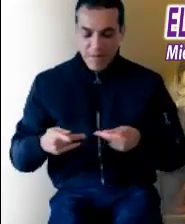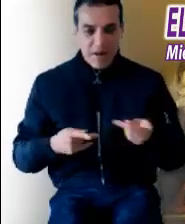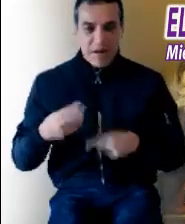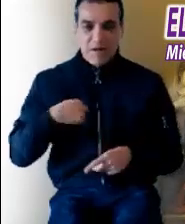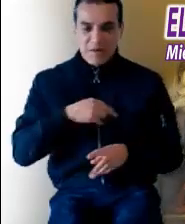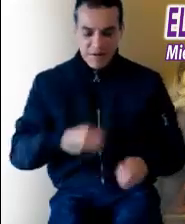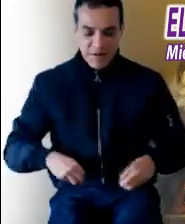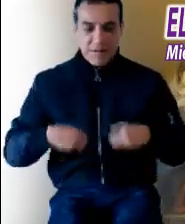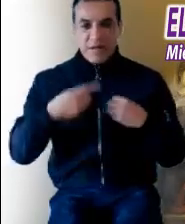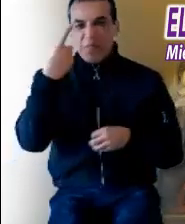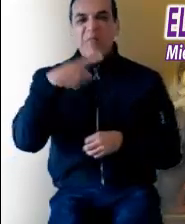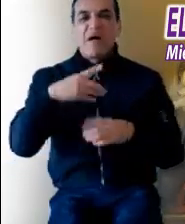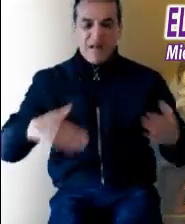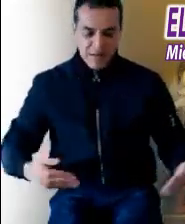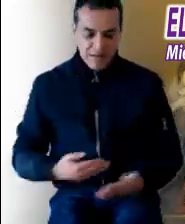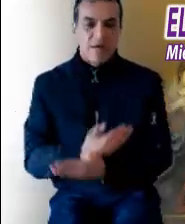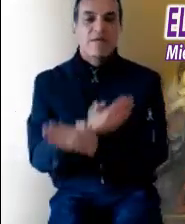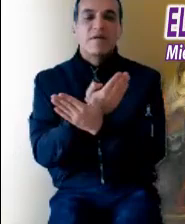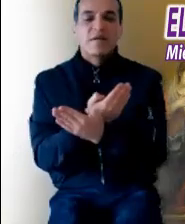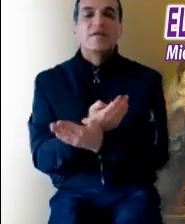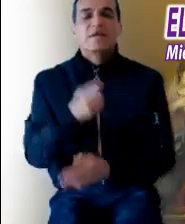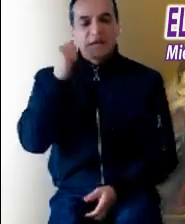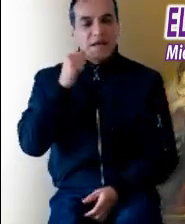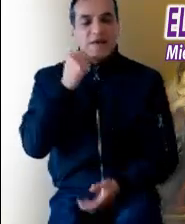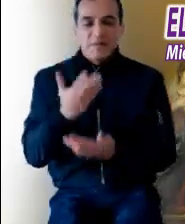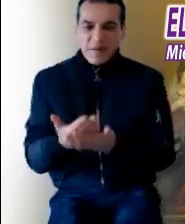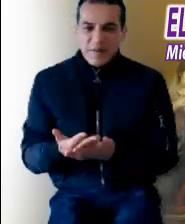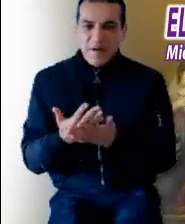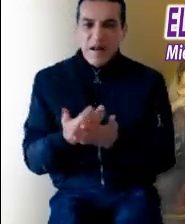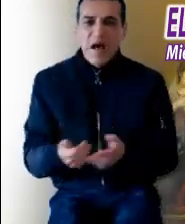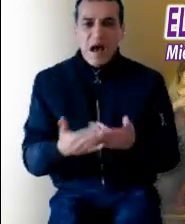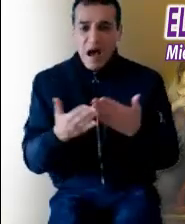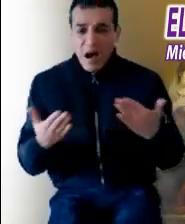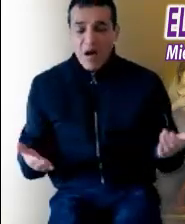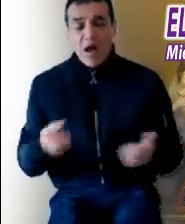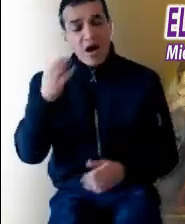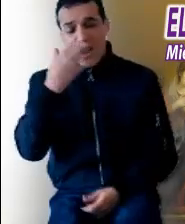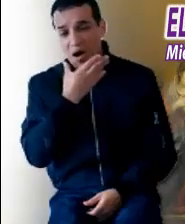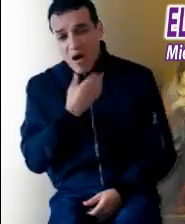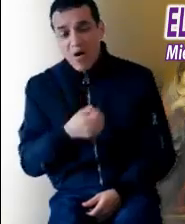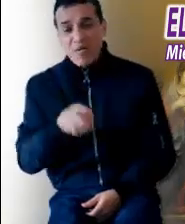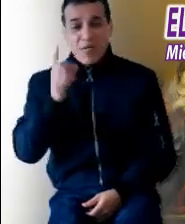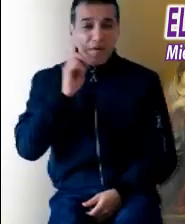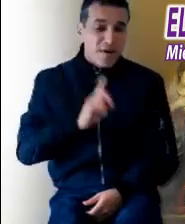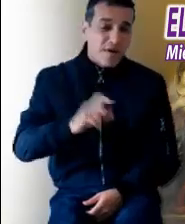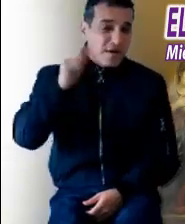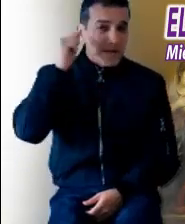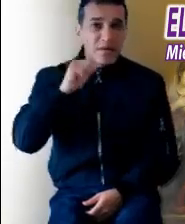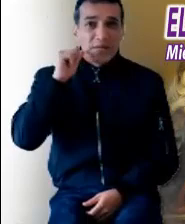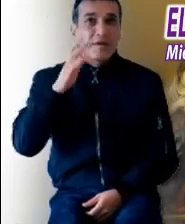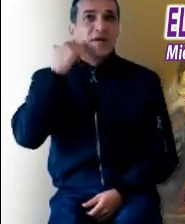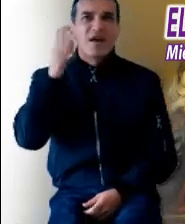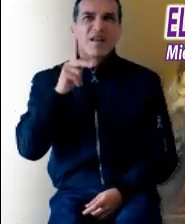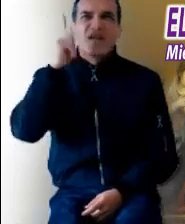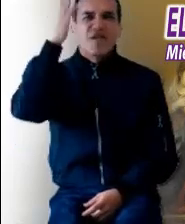Toda nuestra vida es una constante espera. El presente no sacia a nadie y el hombre siempre está proyectando,